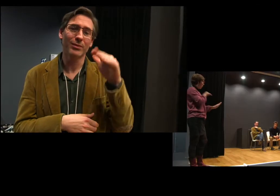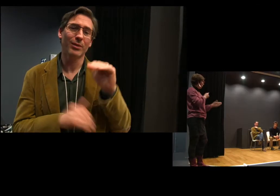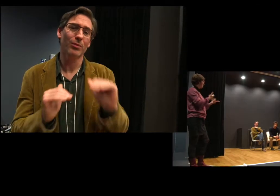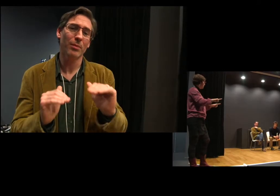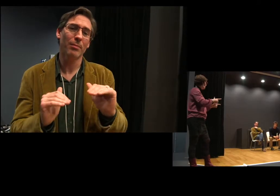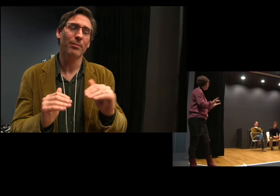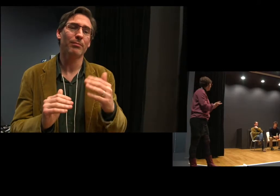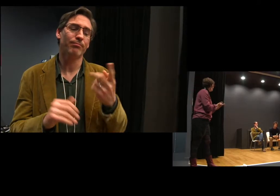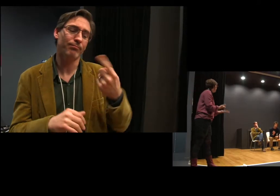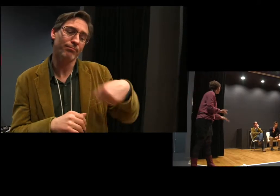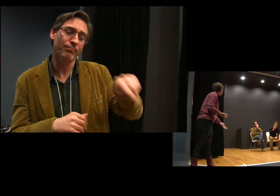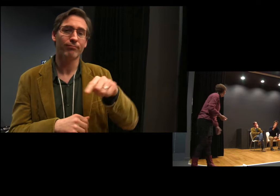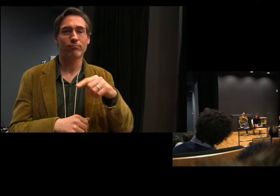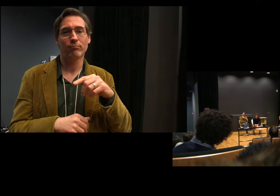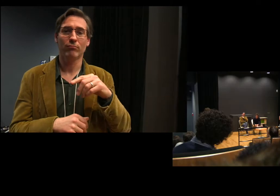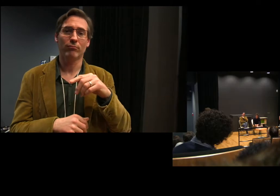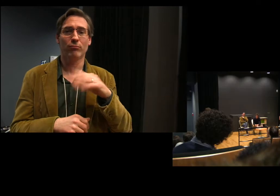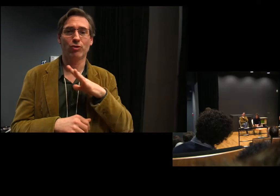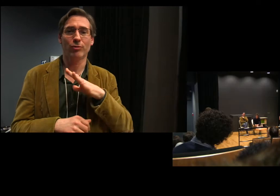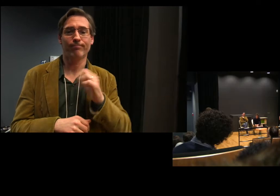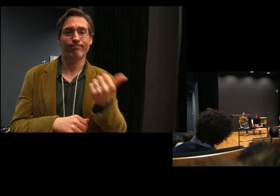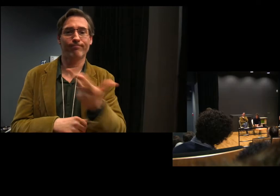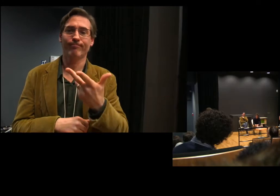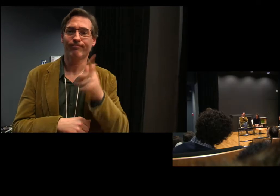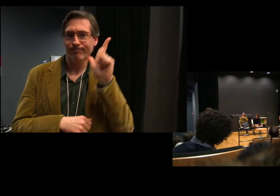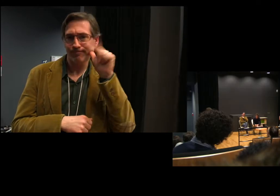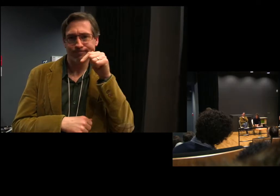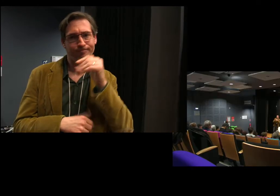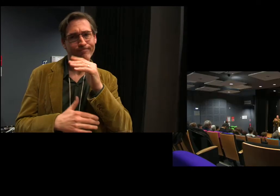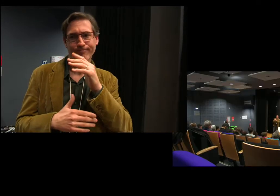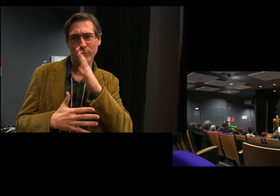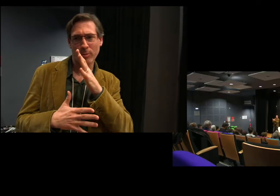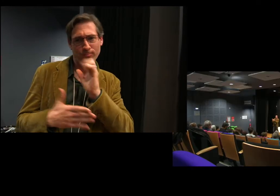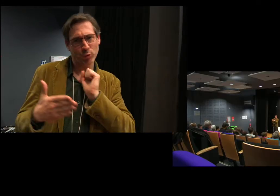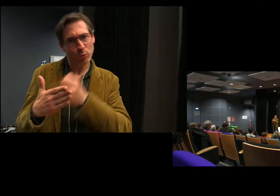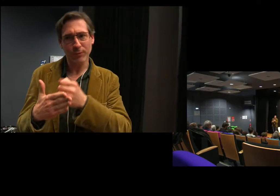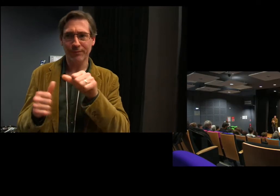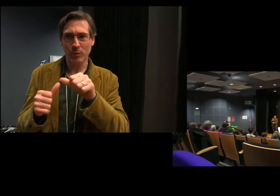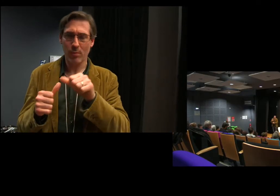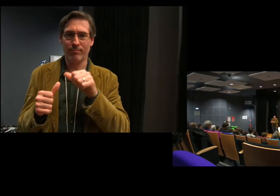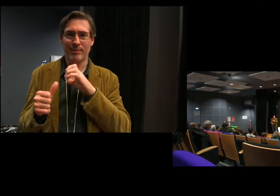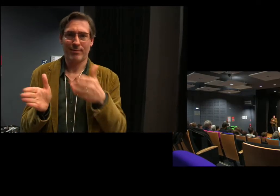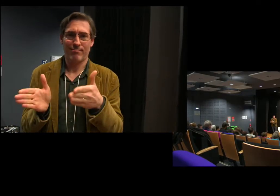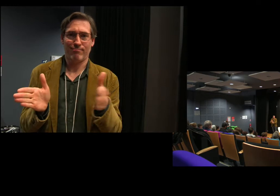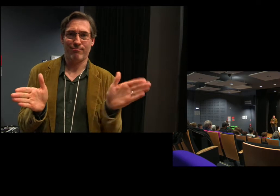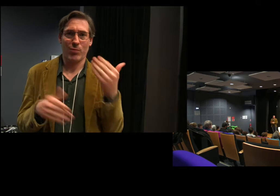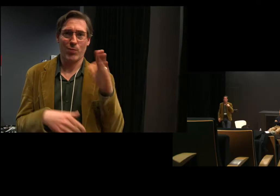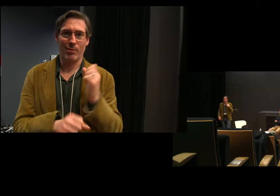Alors, il y a quelques personnes qui essaient d'élargir leur champ de travail. C'est-à-dire que c'est difficile de vivre simplement de son art. Donc,